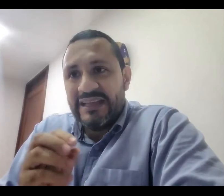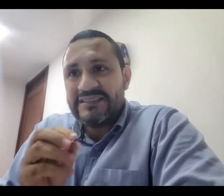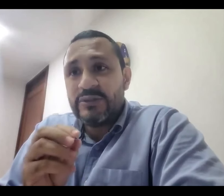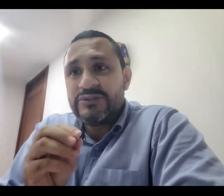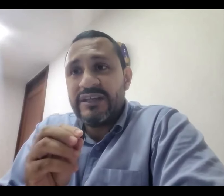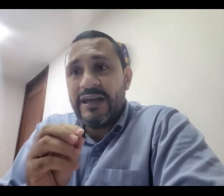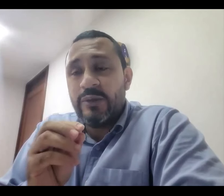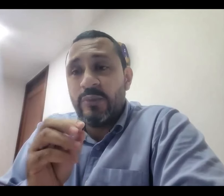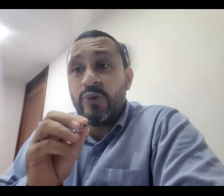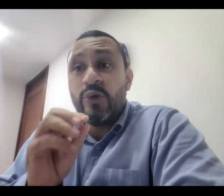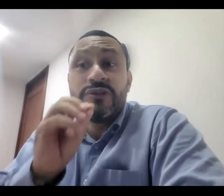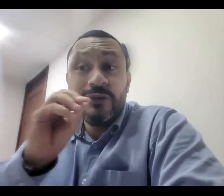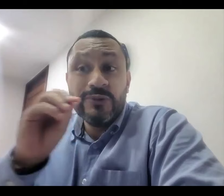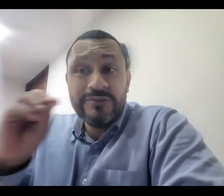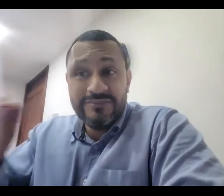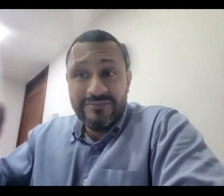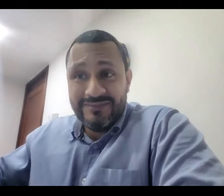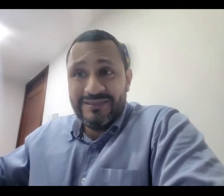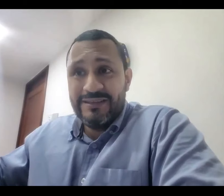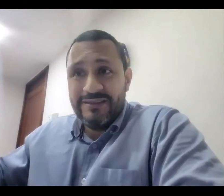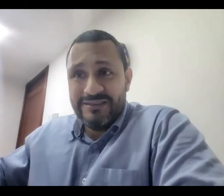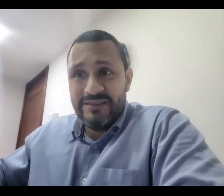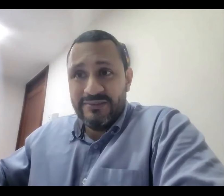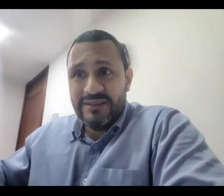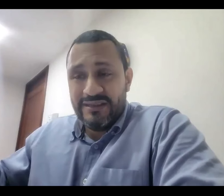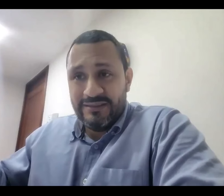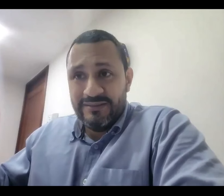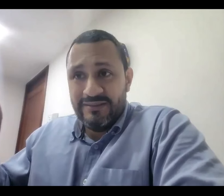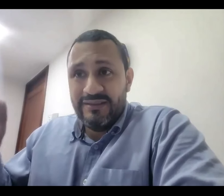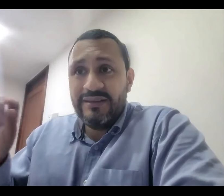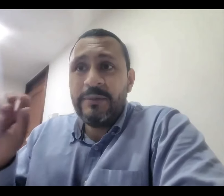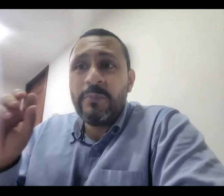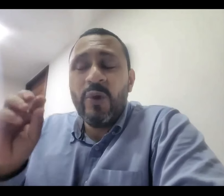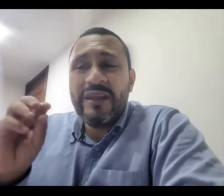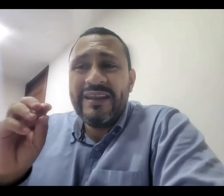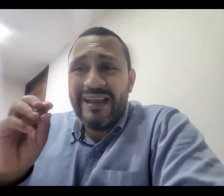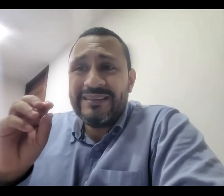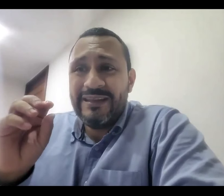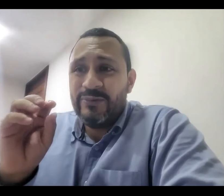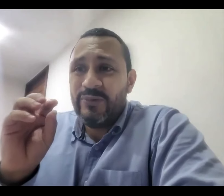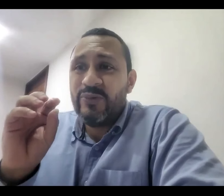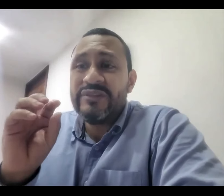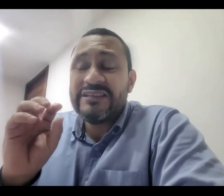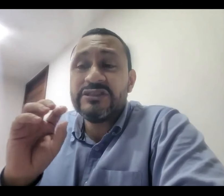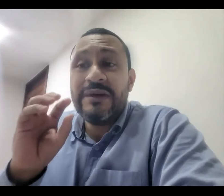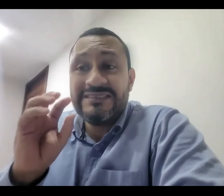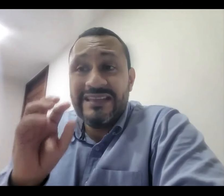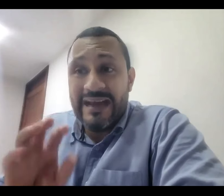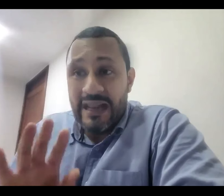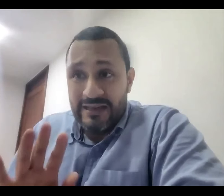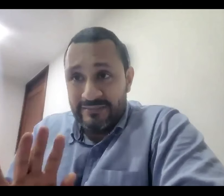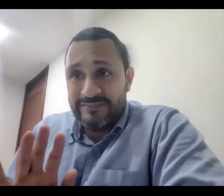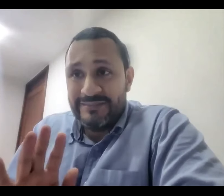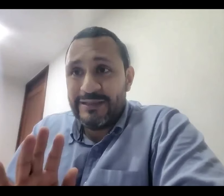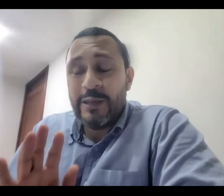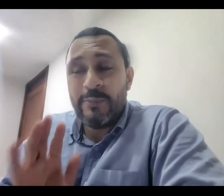capacidad se considera como un continuo sí o sea y por lo general tiene un contexto más legal así que de